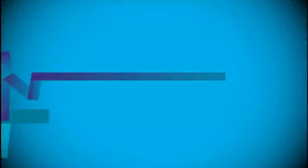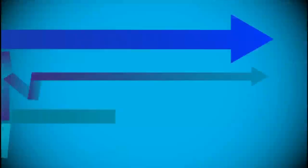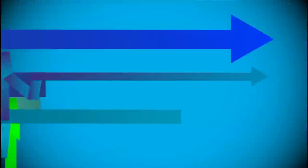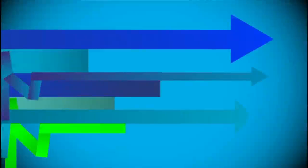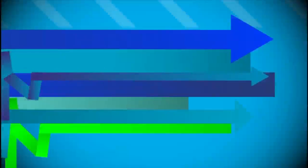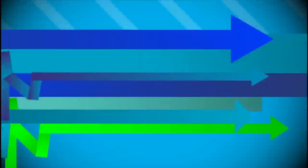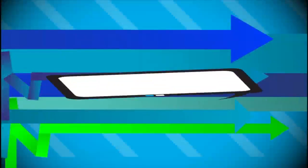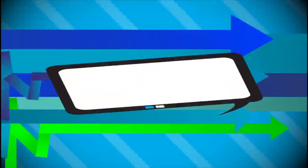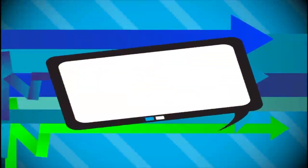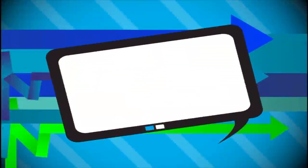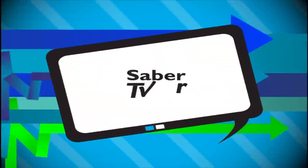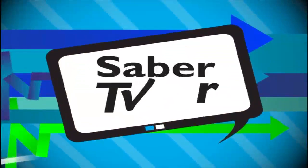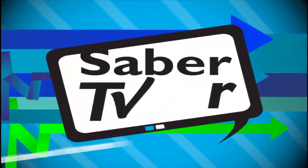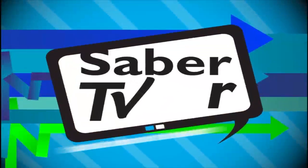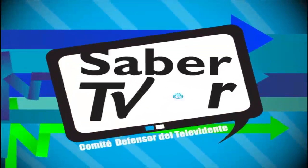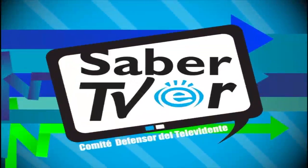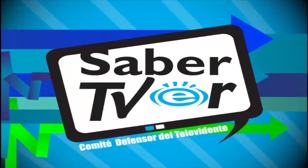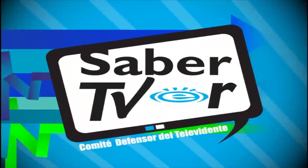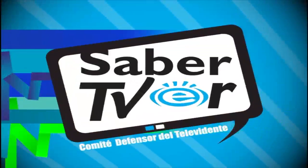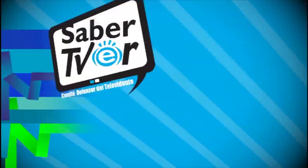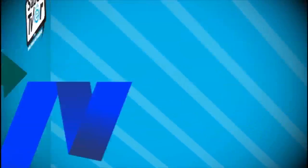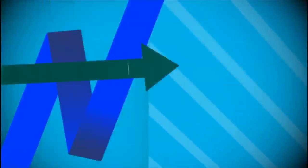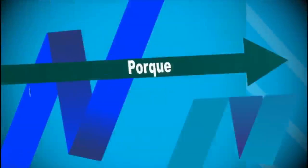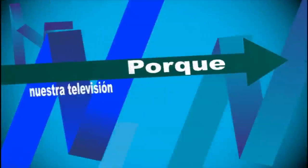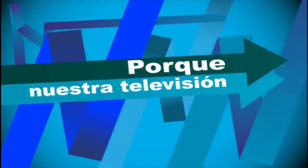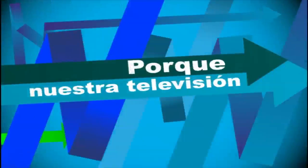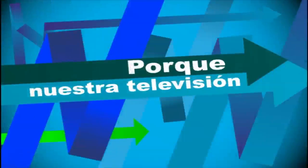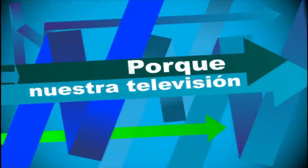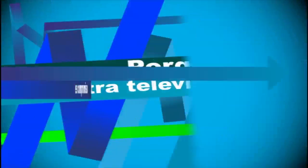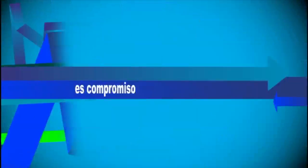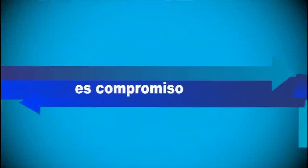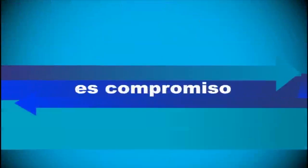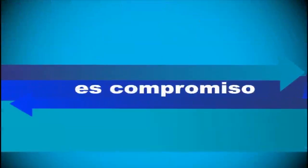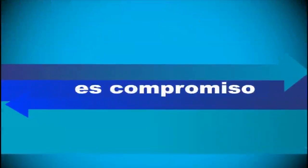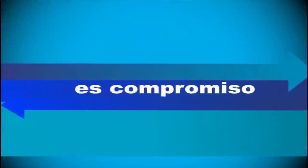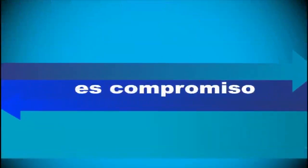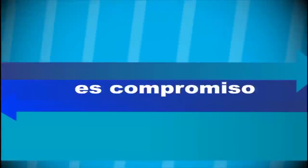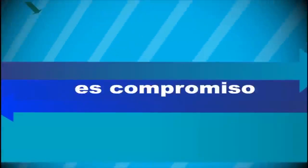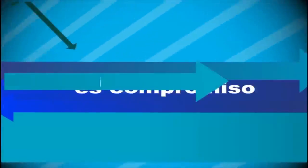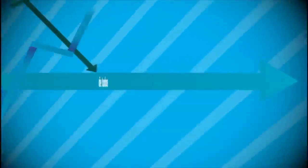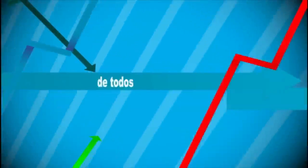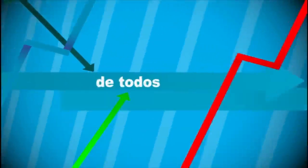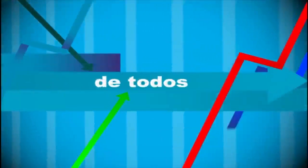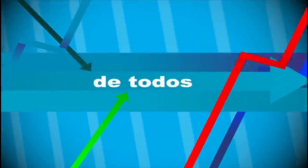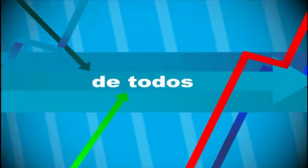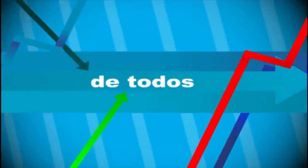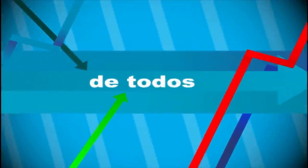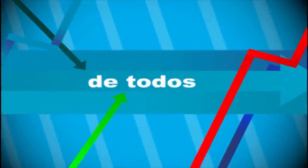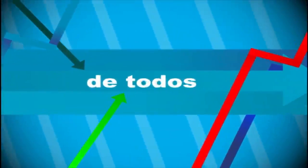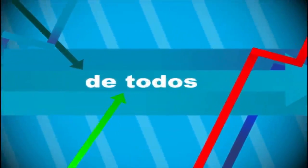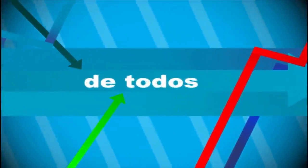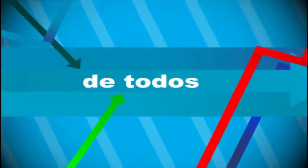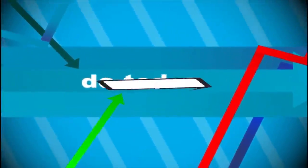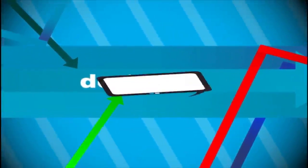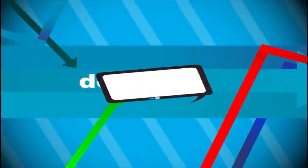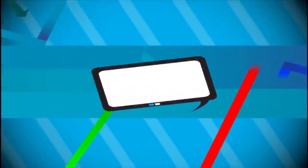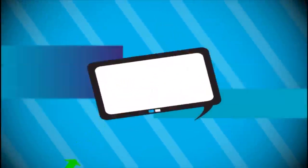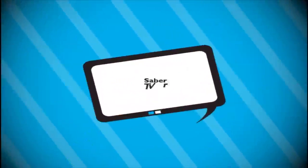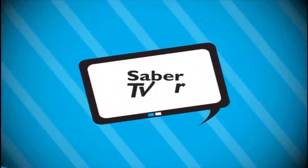En este momento, inicia Saberte Ver, un espacio de interacción del Comité Defensor de Televidente de Teleantioquia con ustedes.